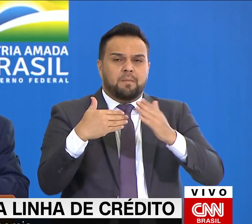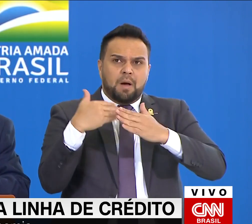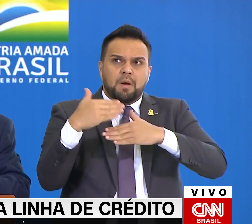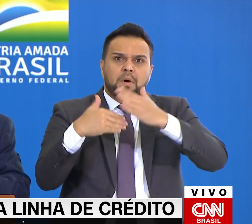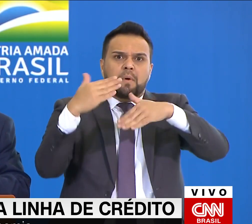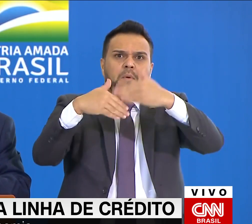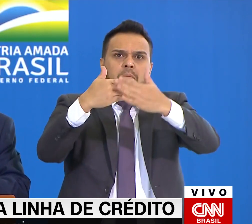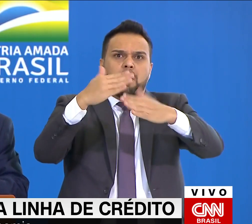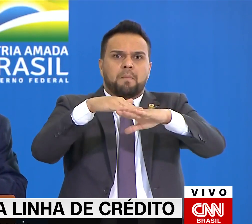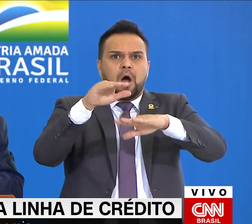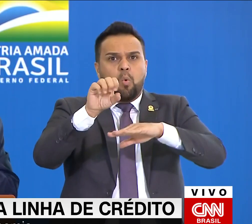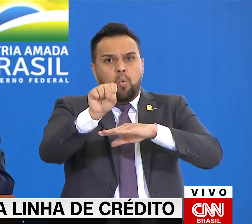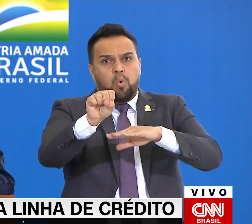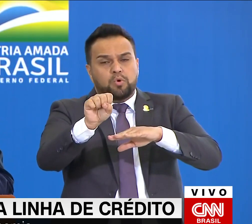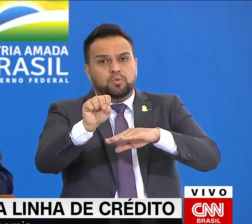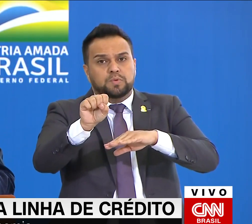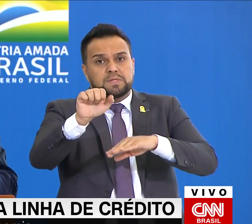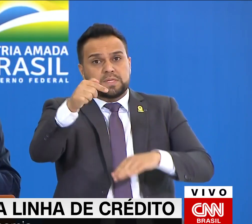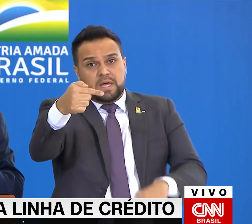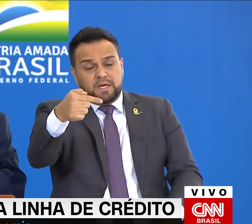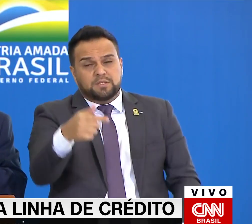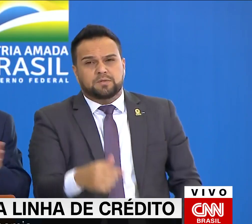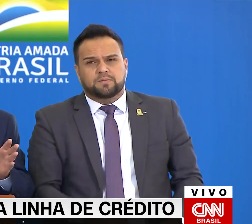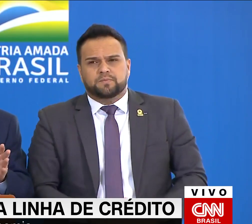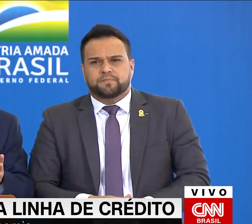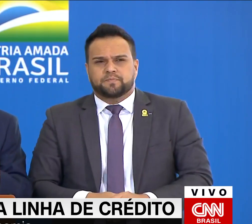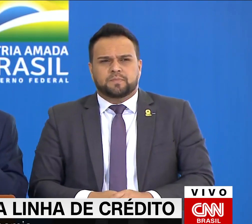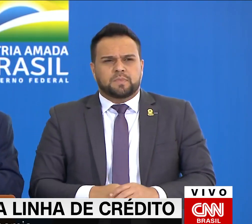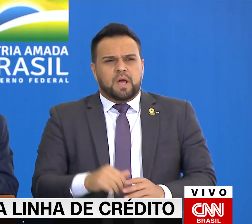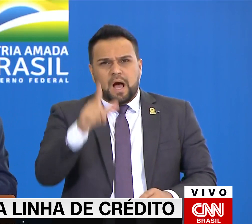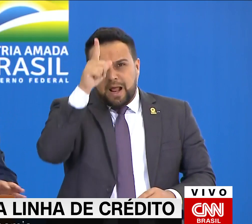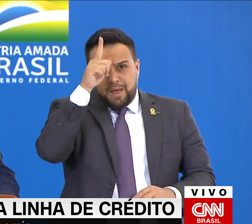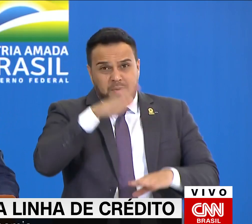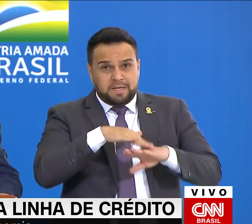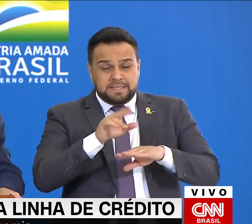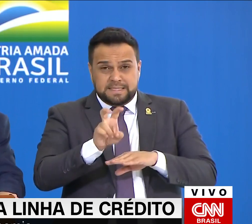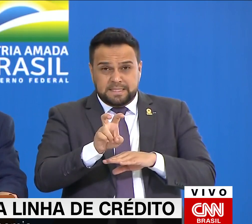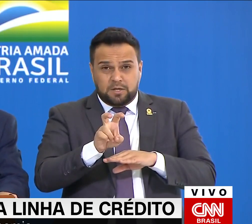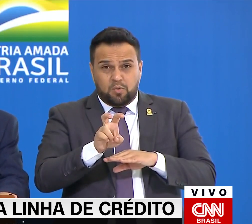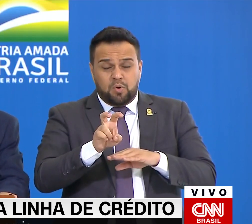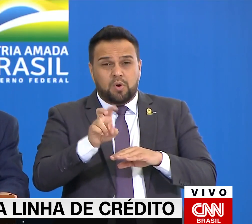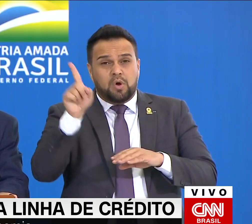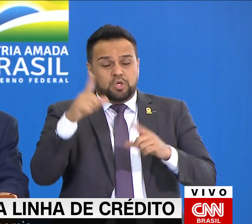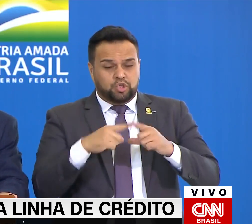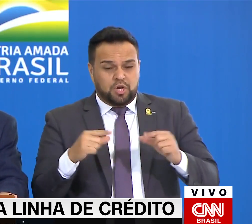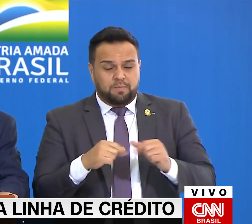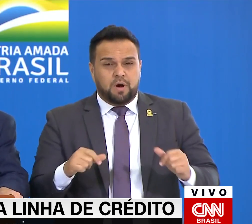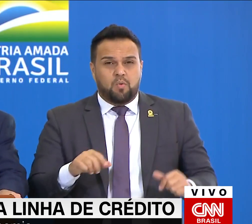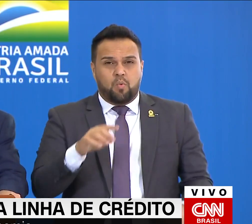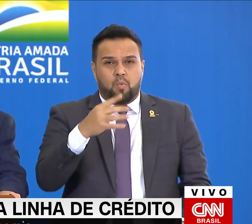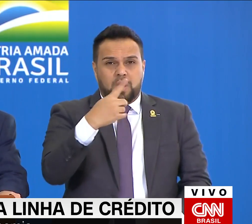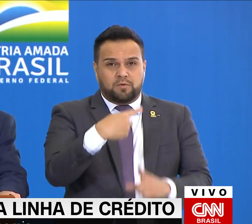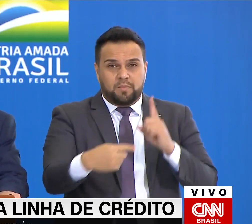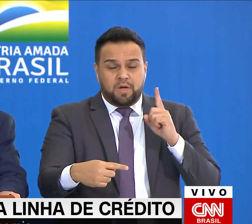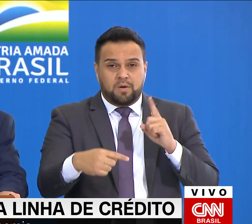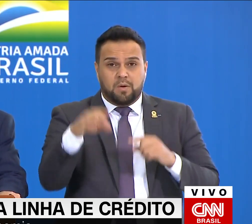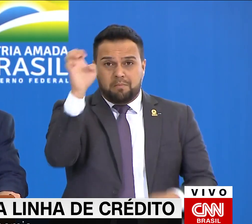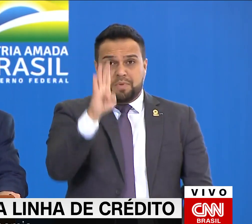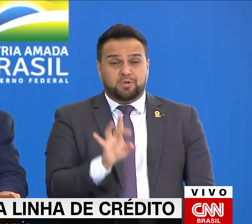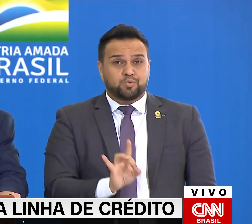7%, Alemanha mais de 5%, Japão 4,5% e o Brasil só 4%. Voltamos mais rápido.